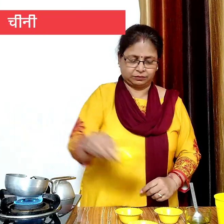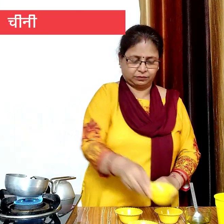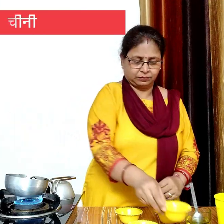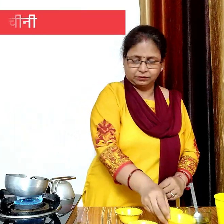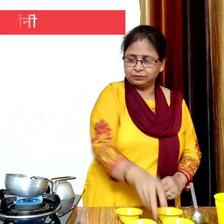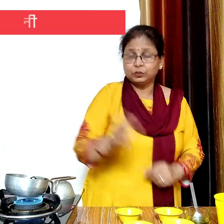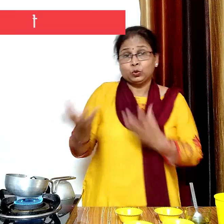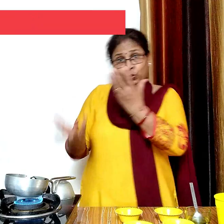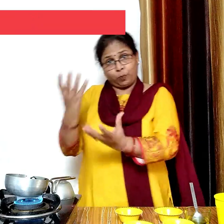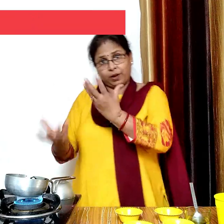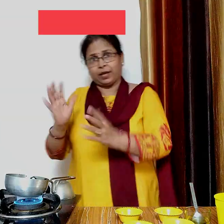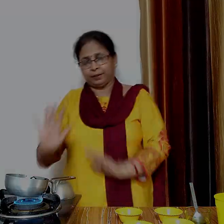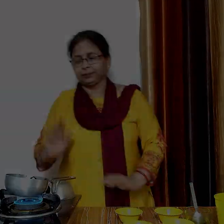और इसे अच्छी से उबलने देंगे